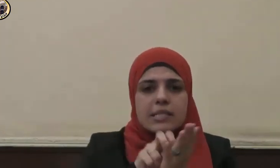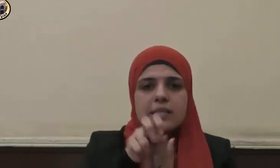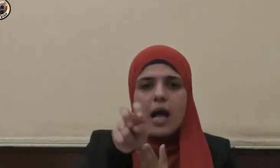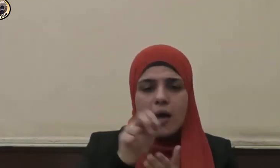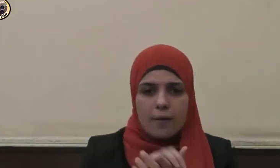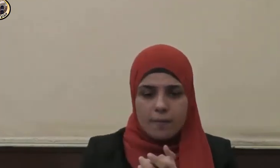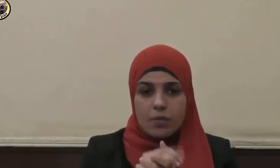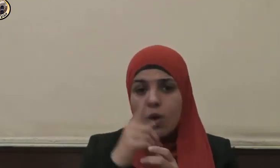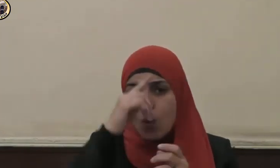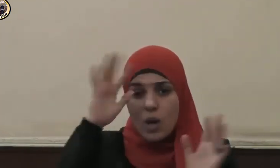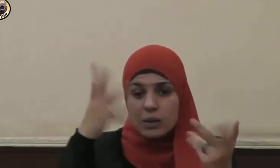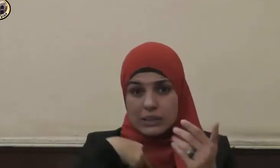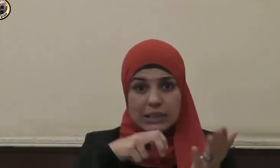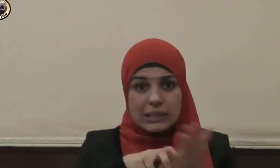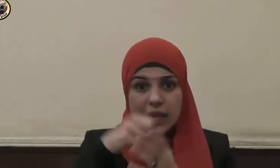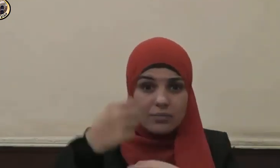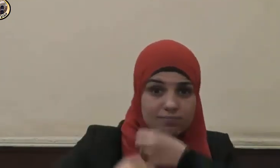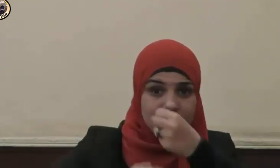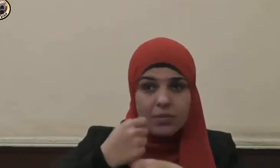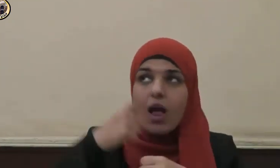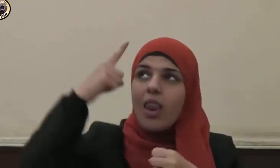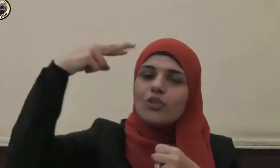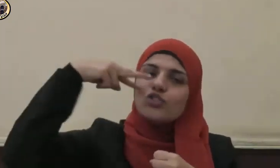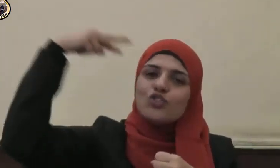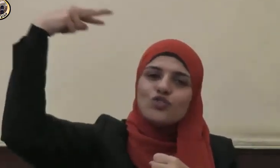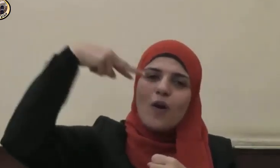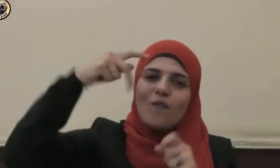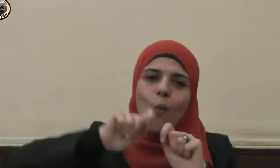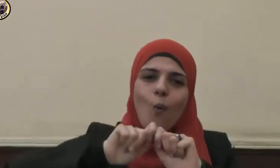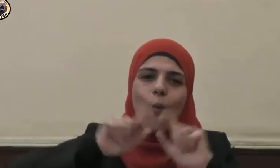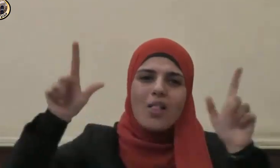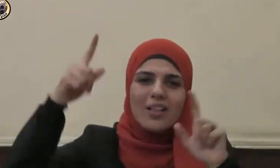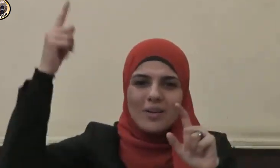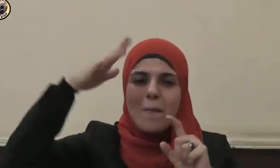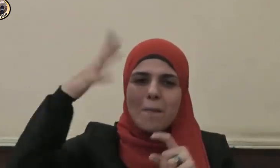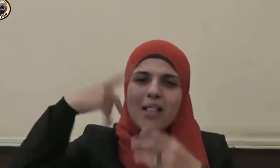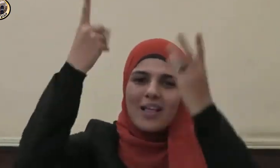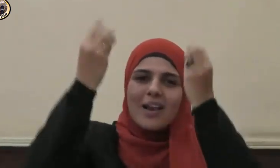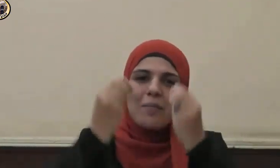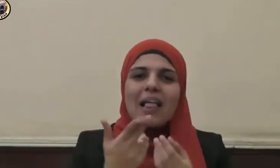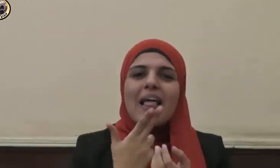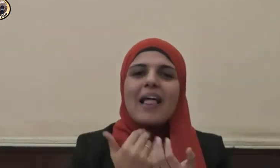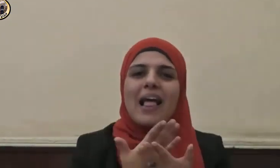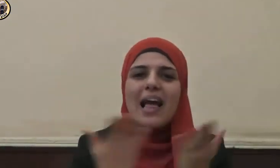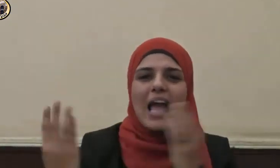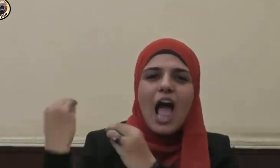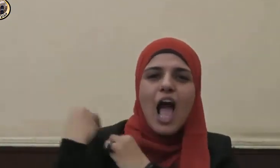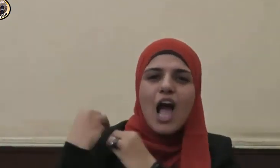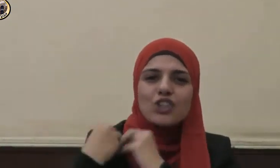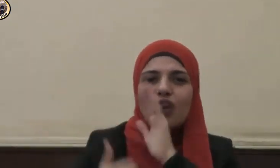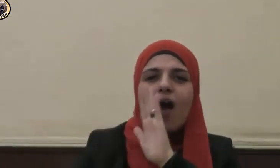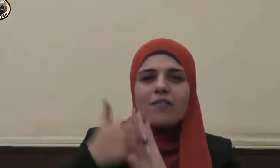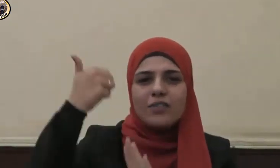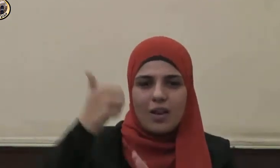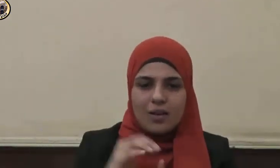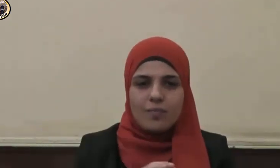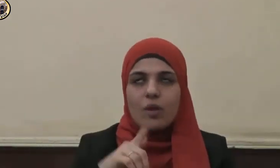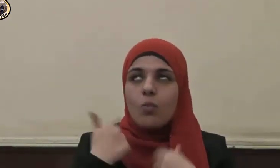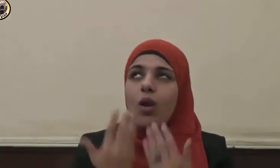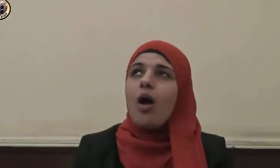سعيه سوف يرى ثم يجزاه الجزاء الأوفى اللهم وفقنا